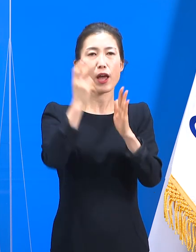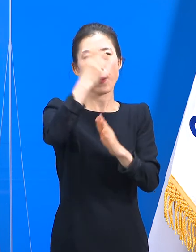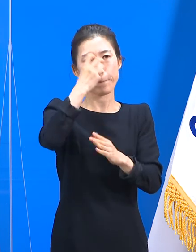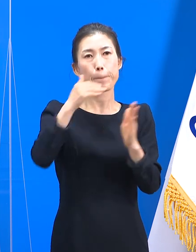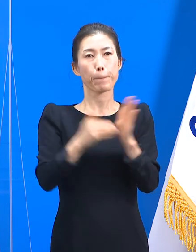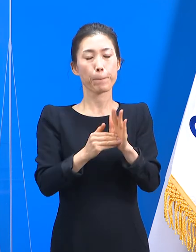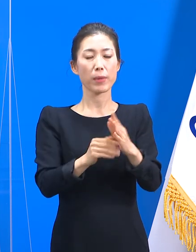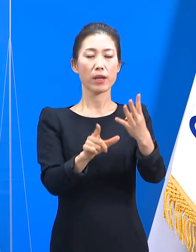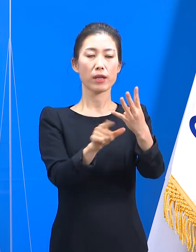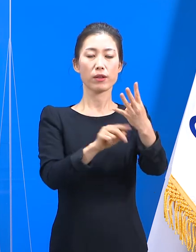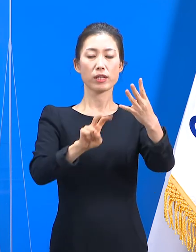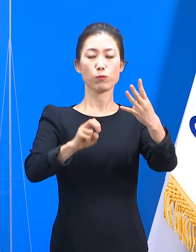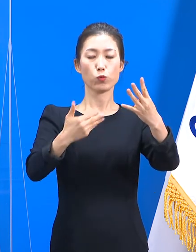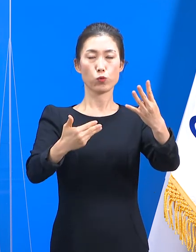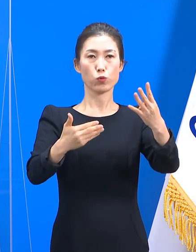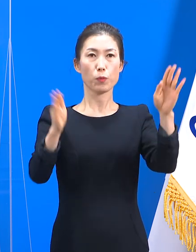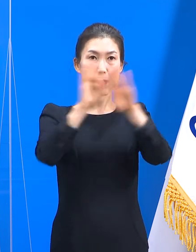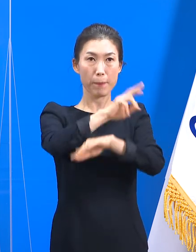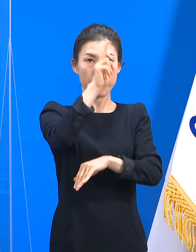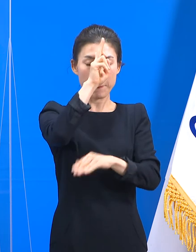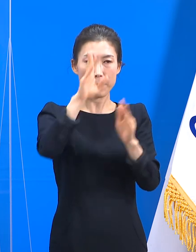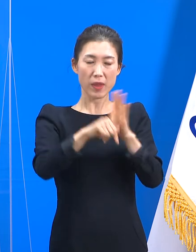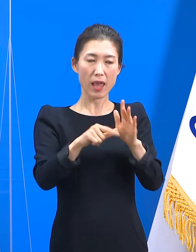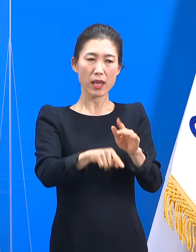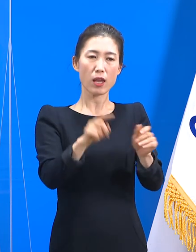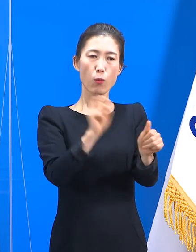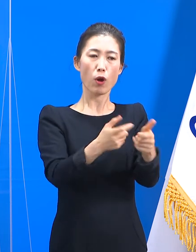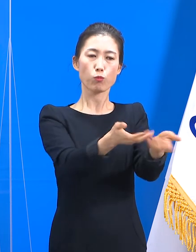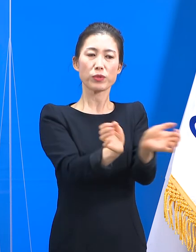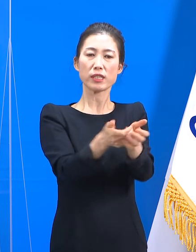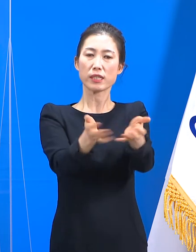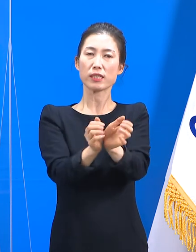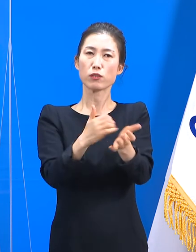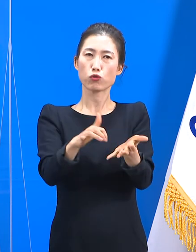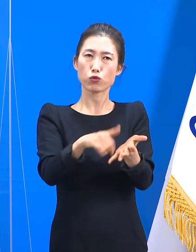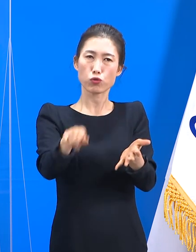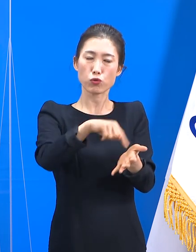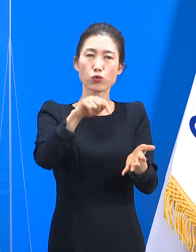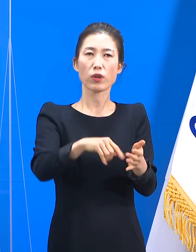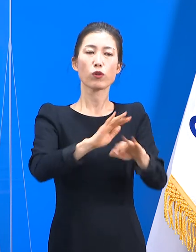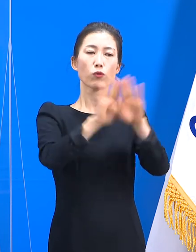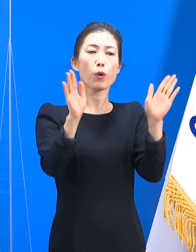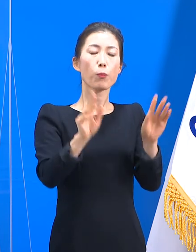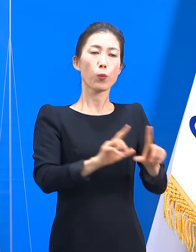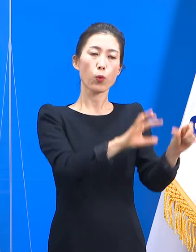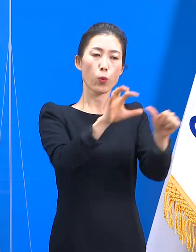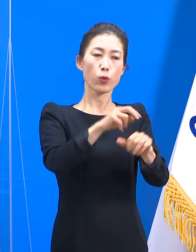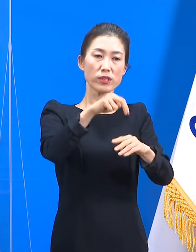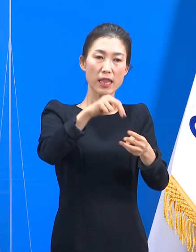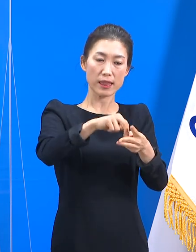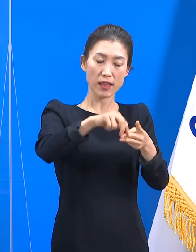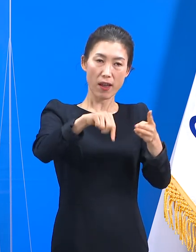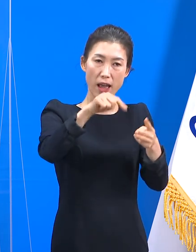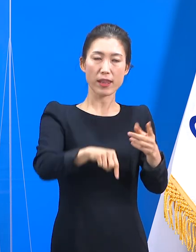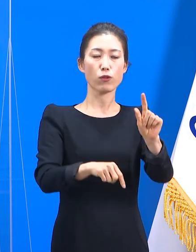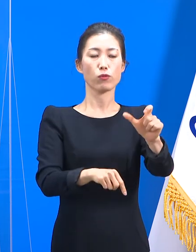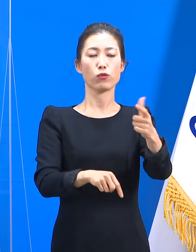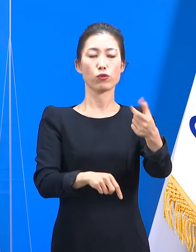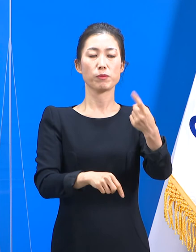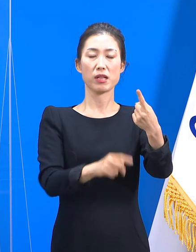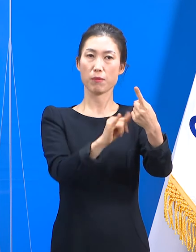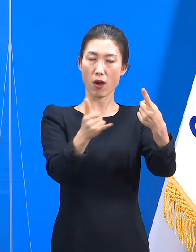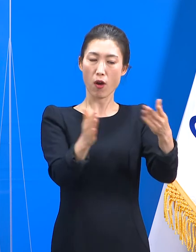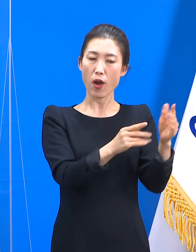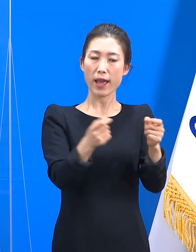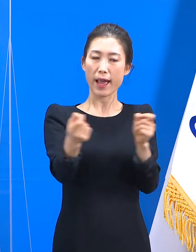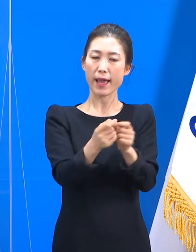29일 0시 기준 이 클러스터의 총 확진자는 주간보호센터 관련 63명, 상점 관련 2명,